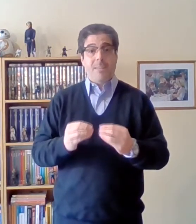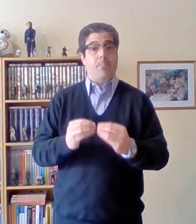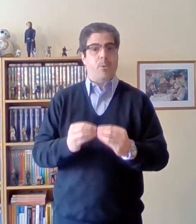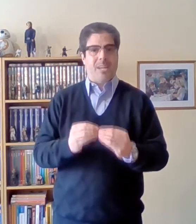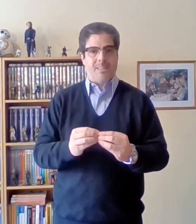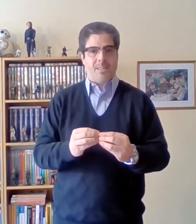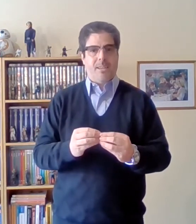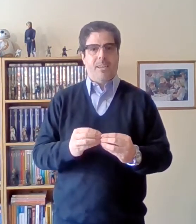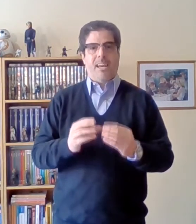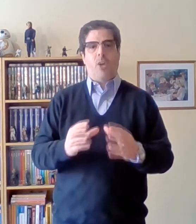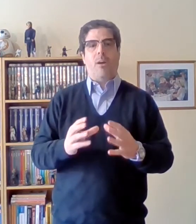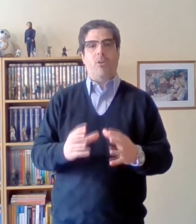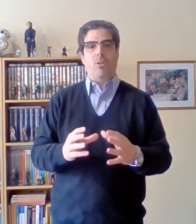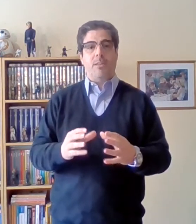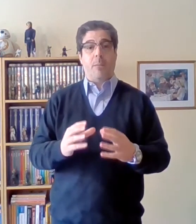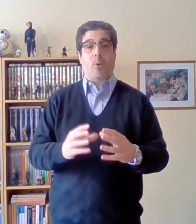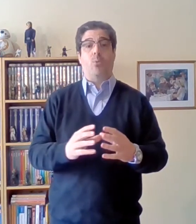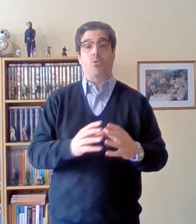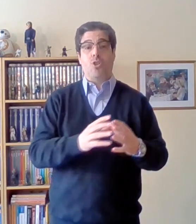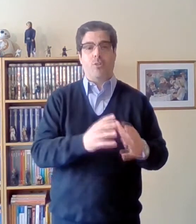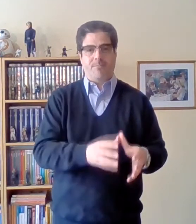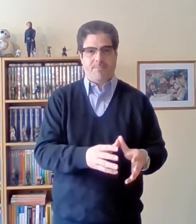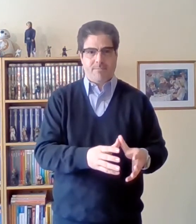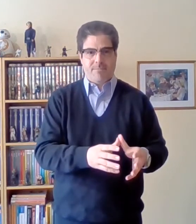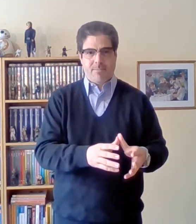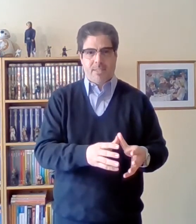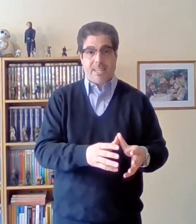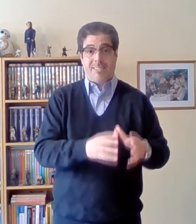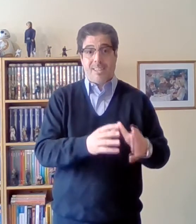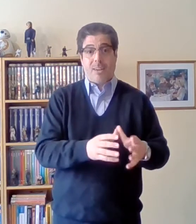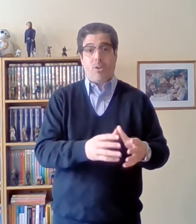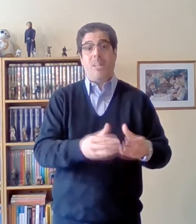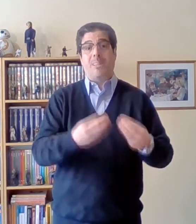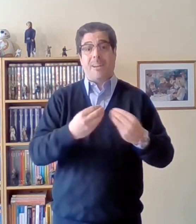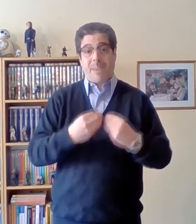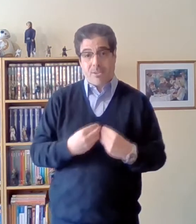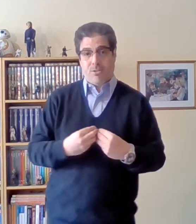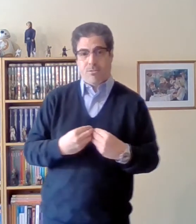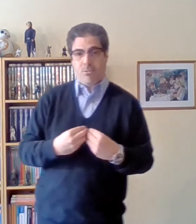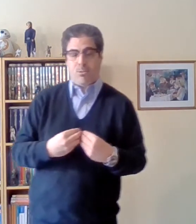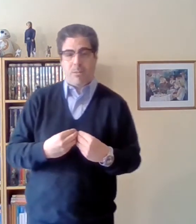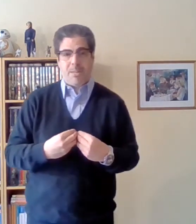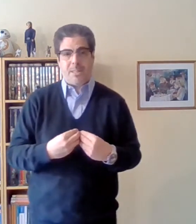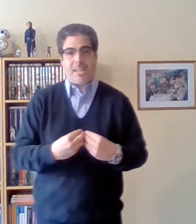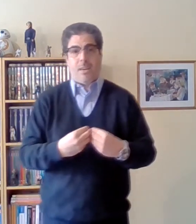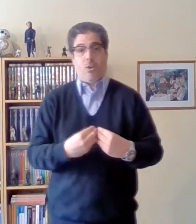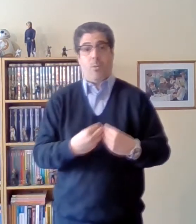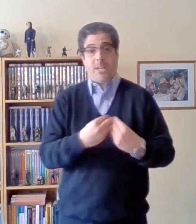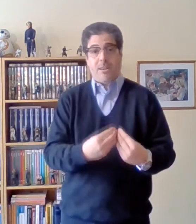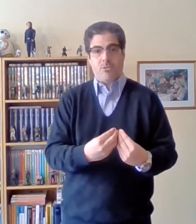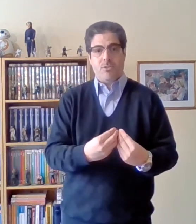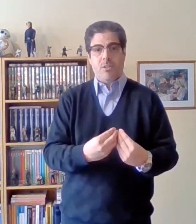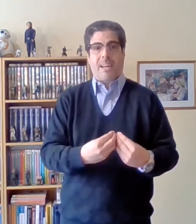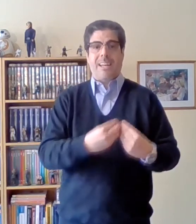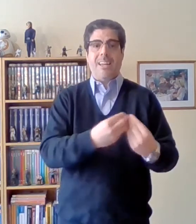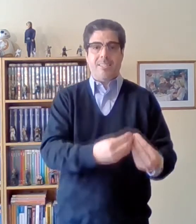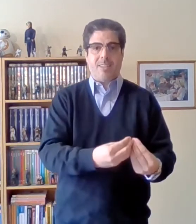importante es el valor de producción que se da con el trabajo justamente que los obreros realizan